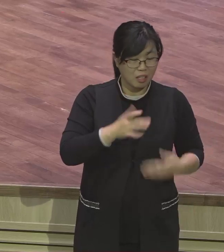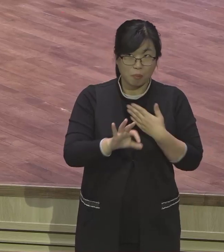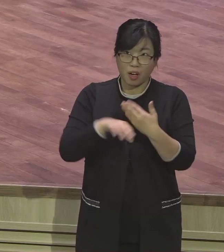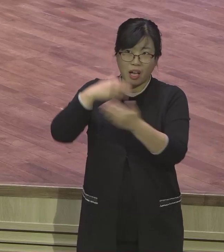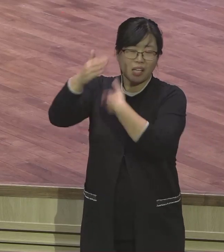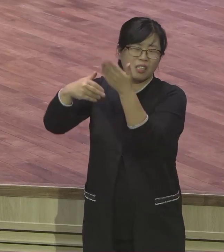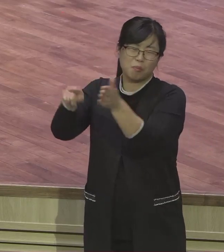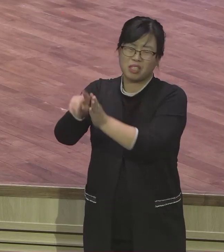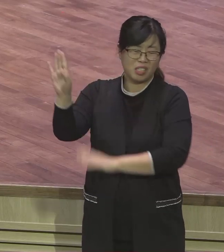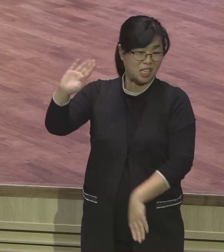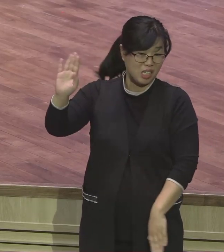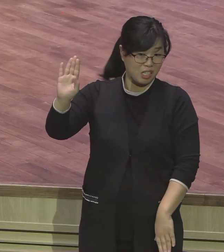큰일 났네 이제.